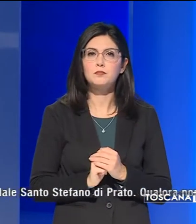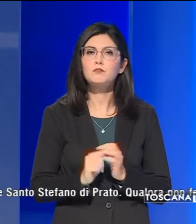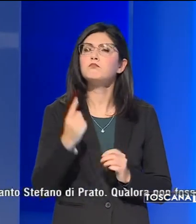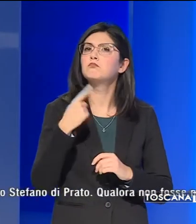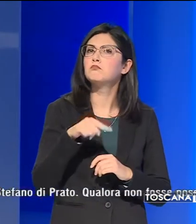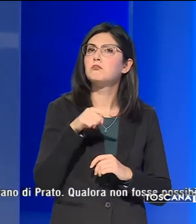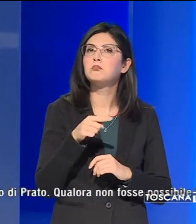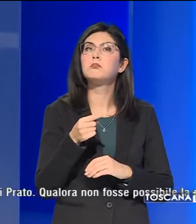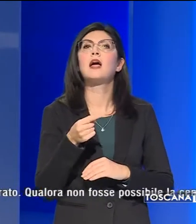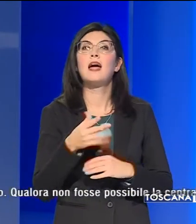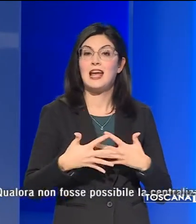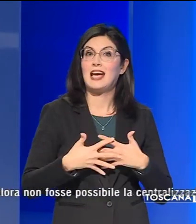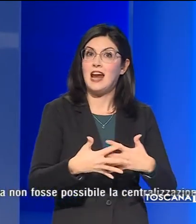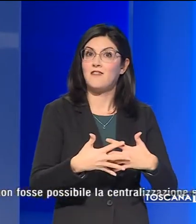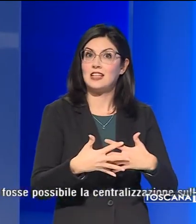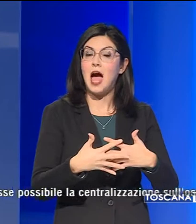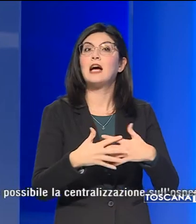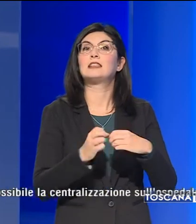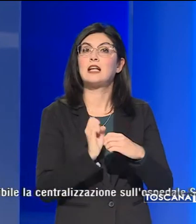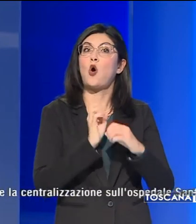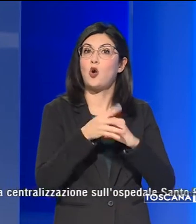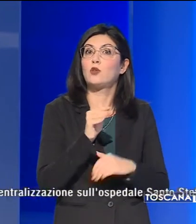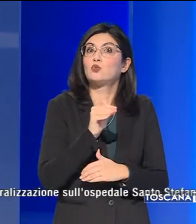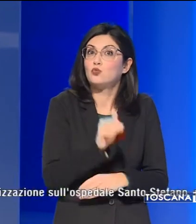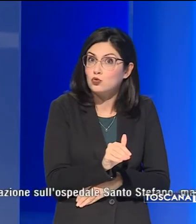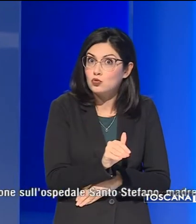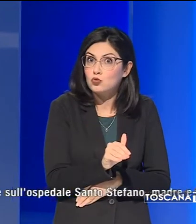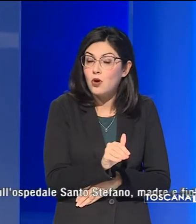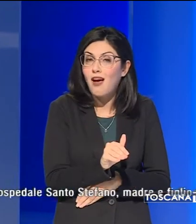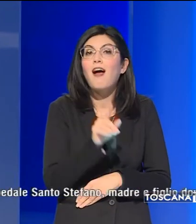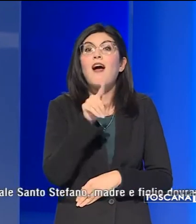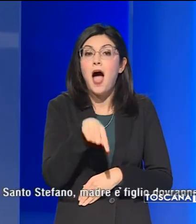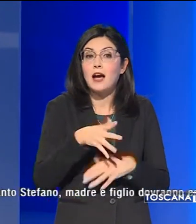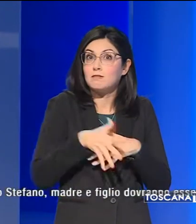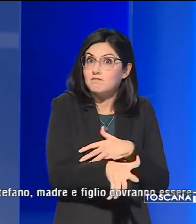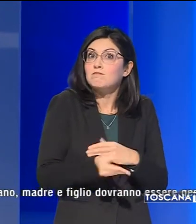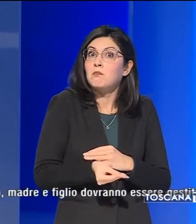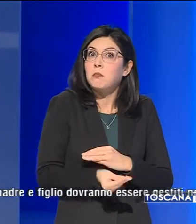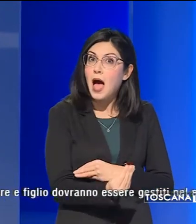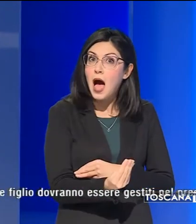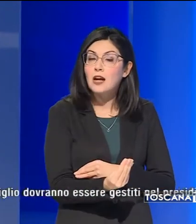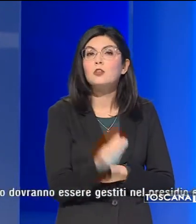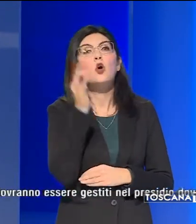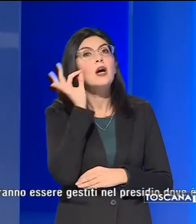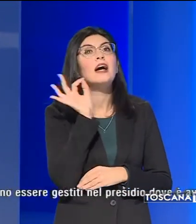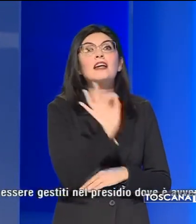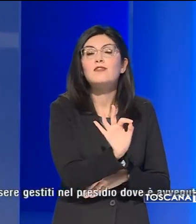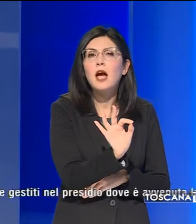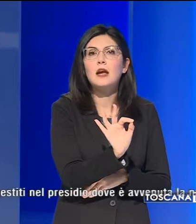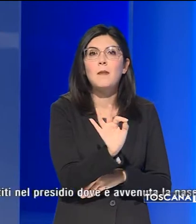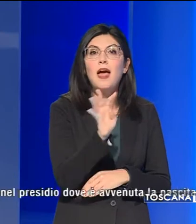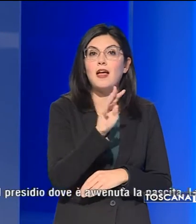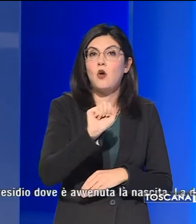riguarda invece la gravidanza Covid positiva, anche in imminenza di parto il presidio di riferimento dell'ASA Toscana